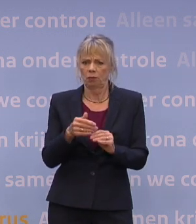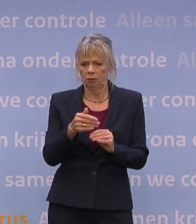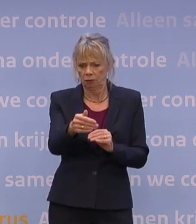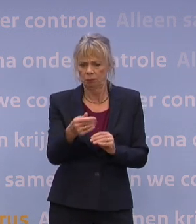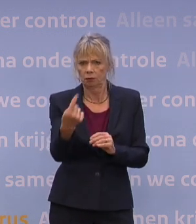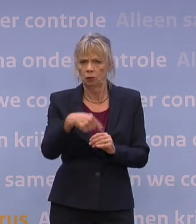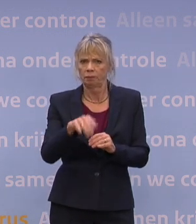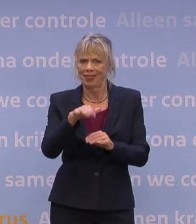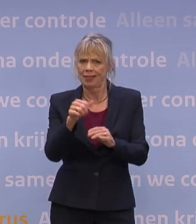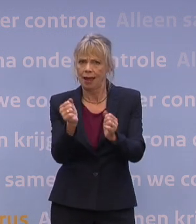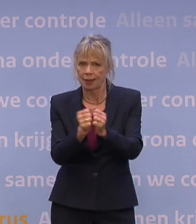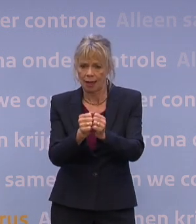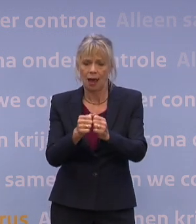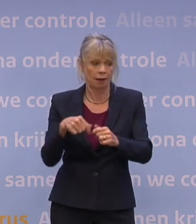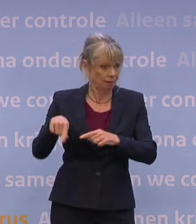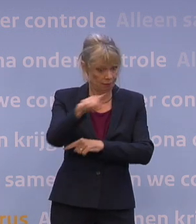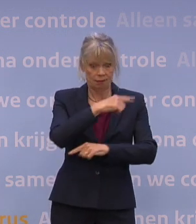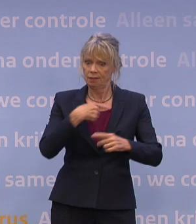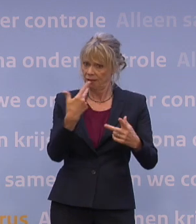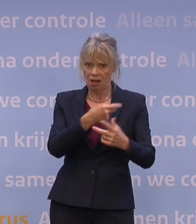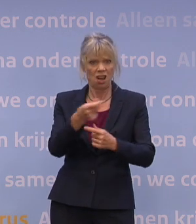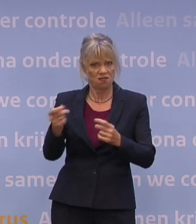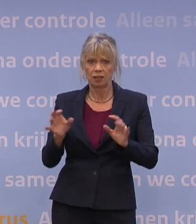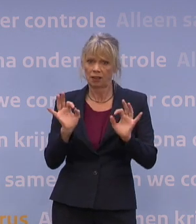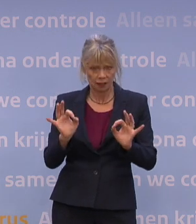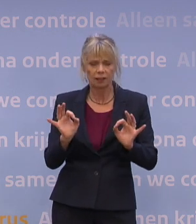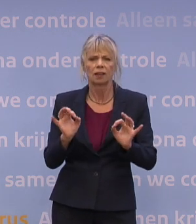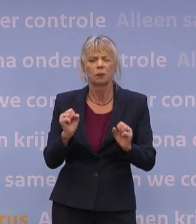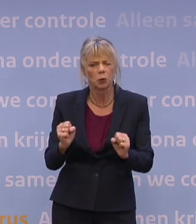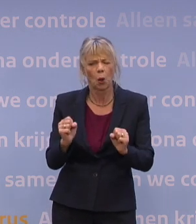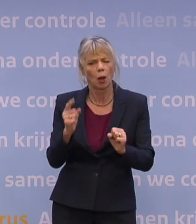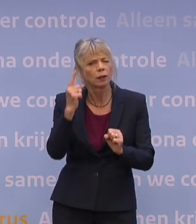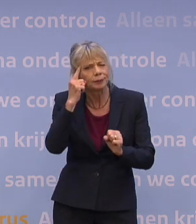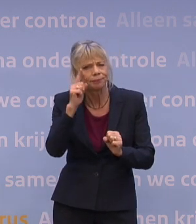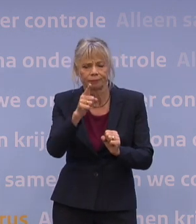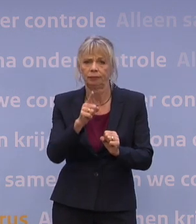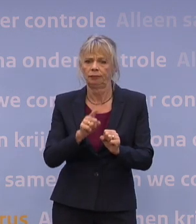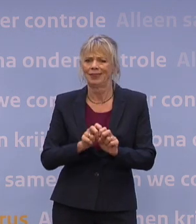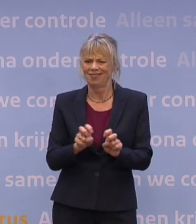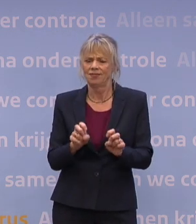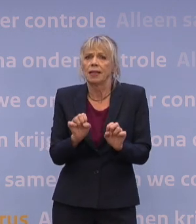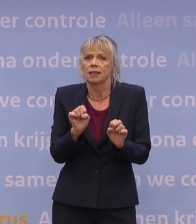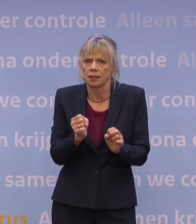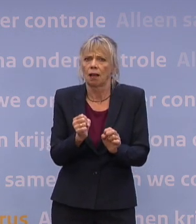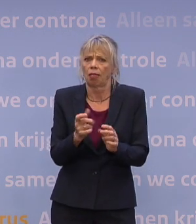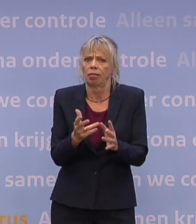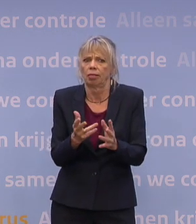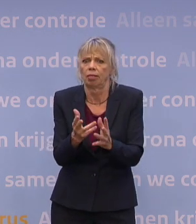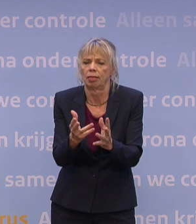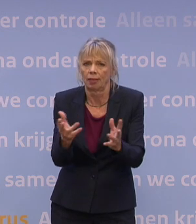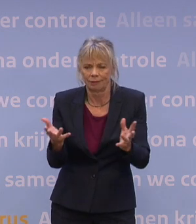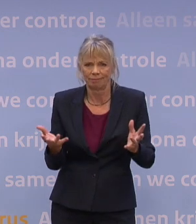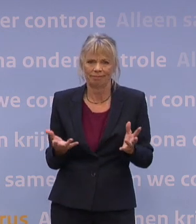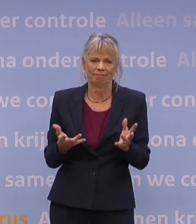steeds hogere mate met elkaar gevaccineerd, onderschat niet wat dat virus nog kan doen. Als je naar alle onzekerheden kijkt voor het najaar, de mate van